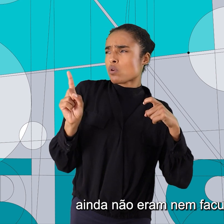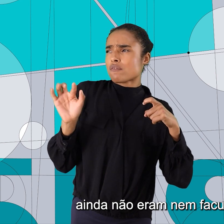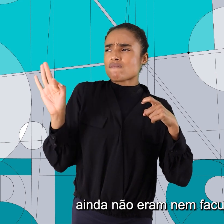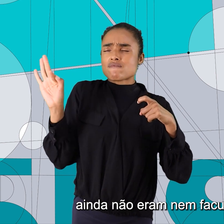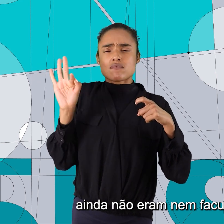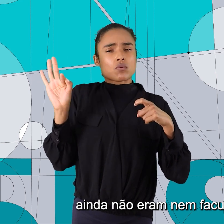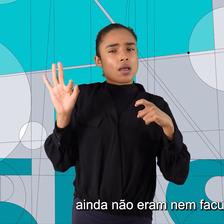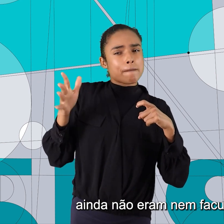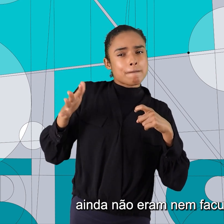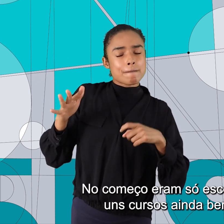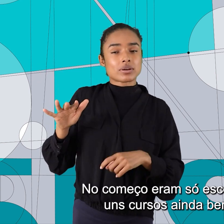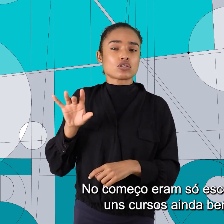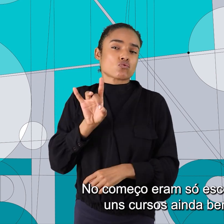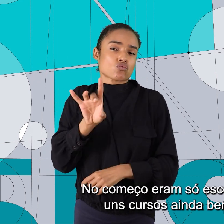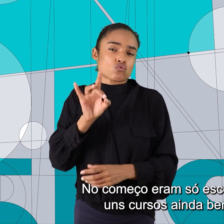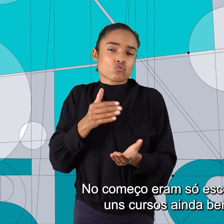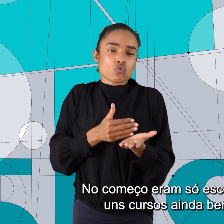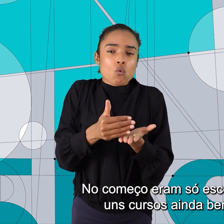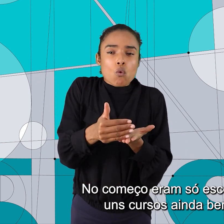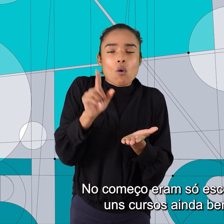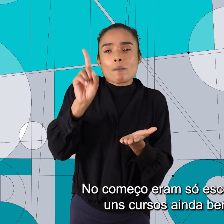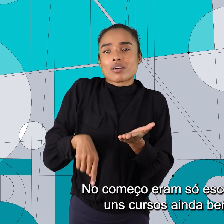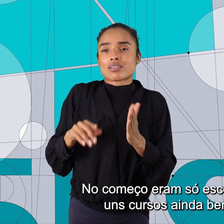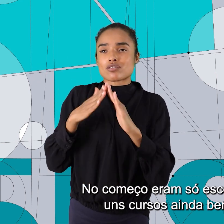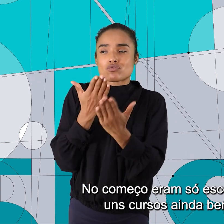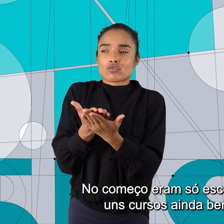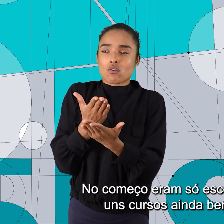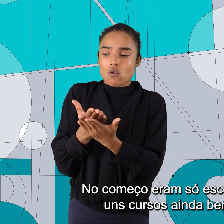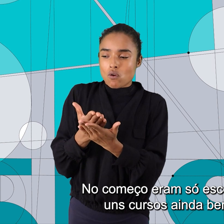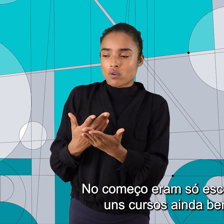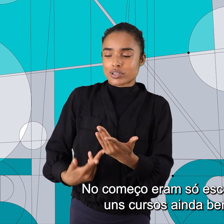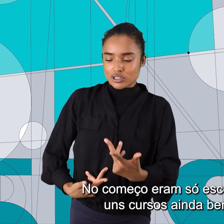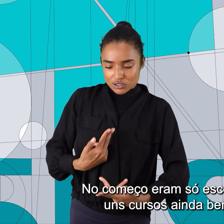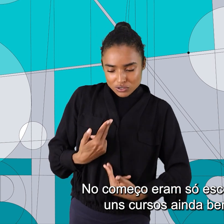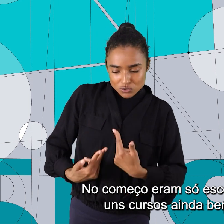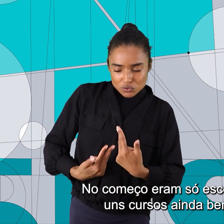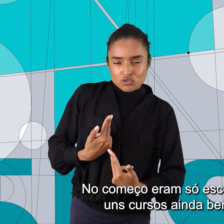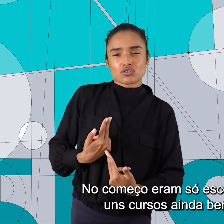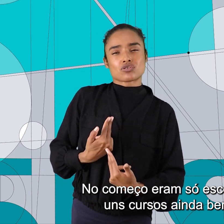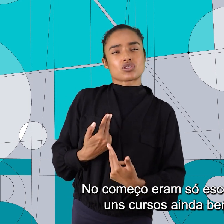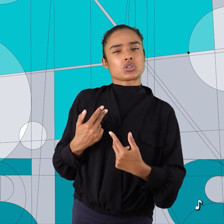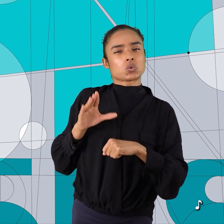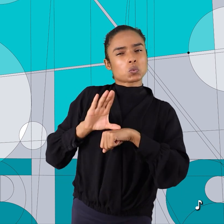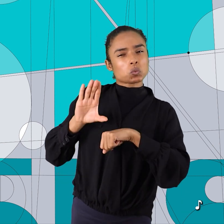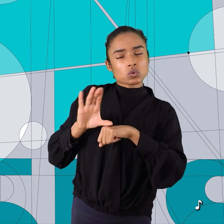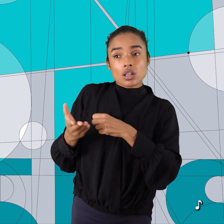faculdades também. No começo, eram só escolas de cirurgia, uns cursos ainda bem precários.